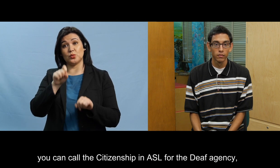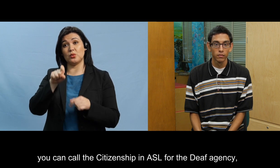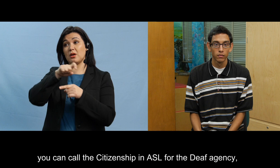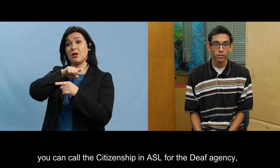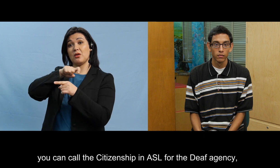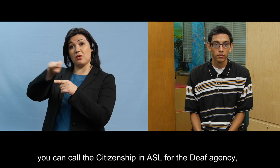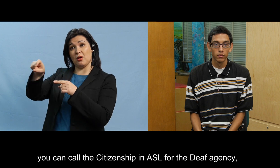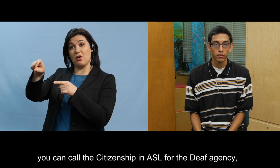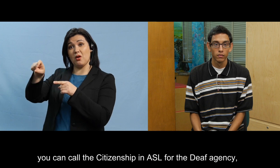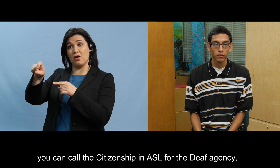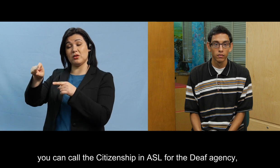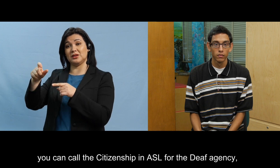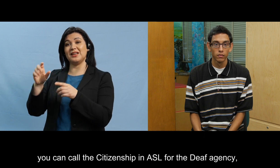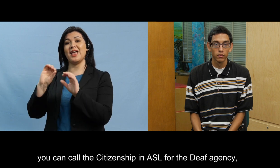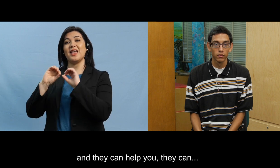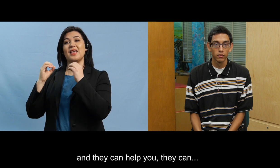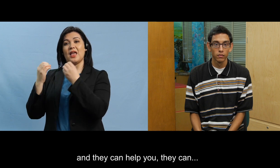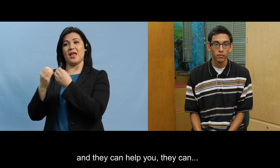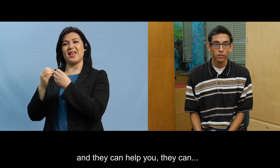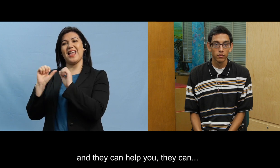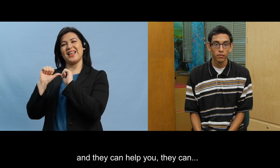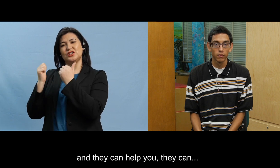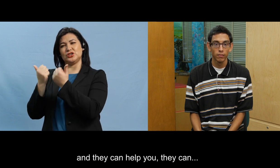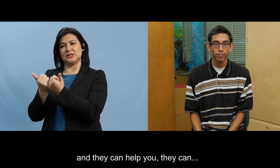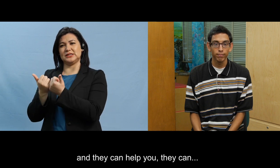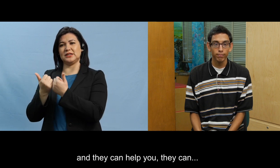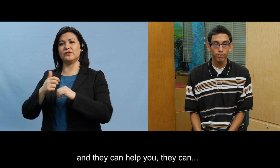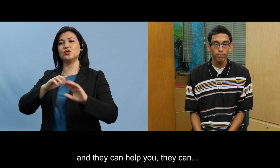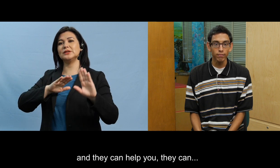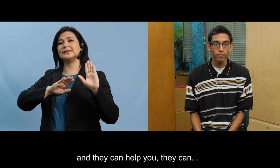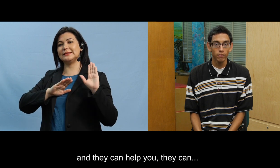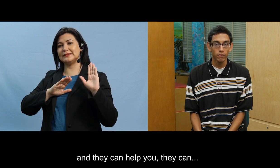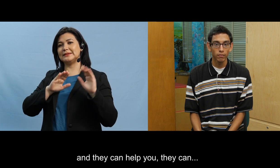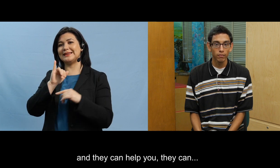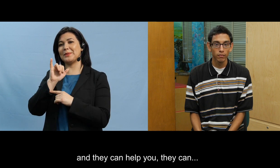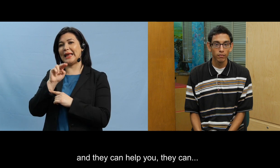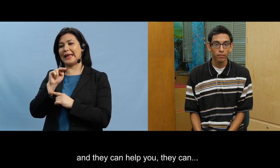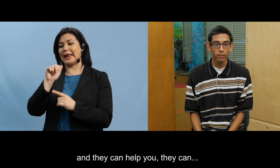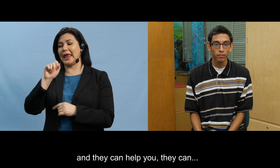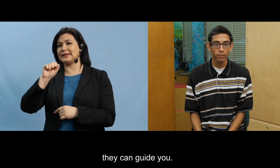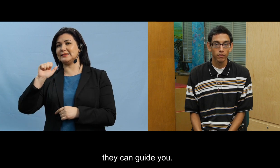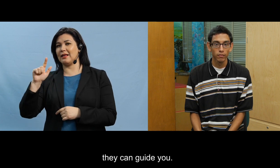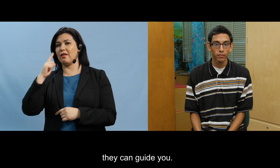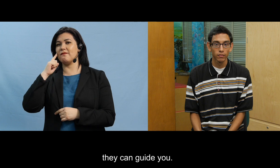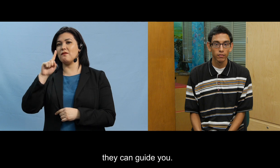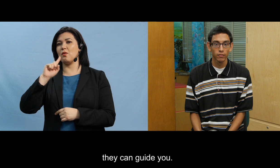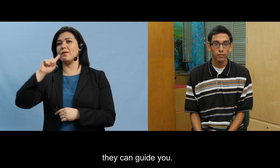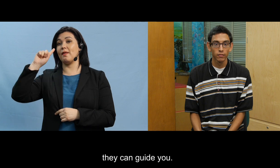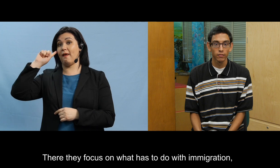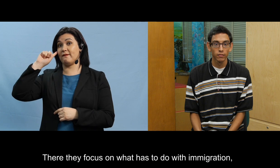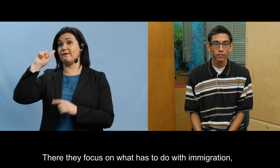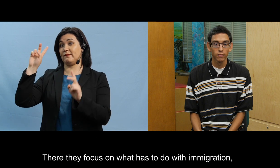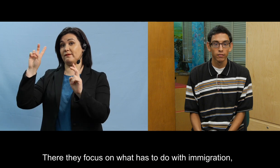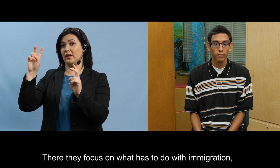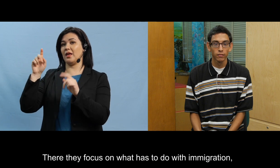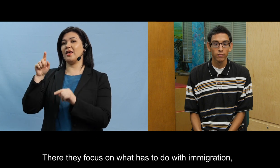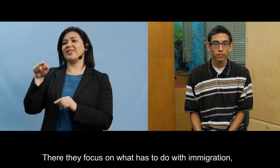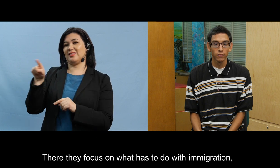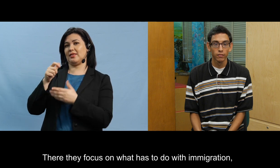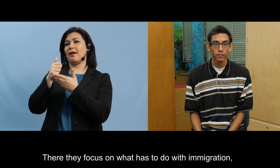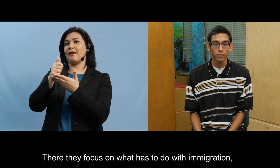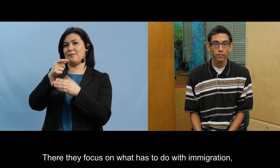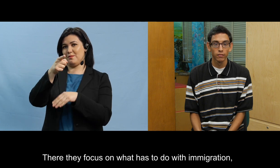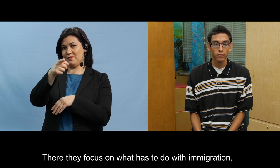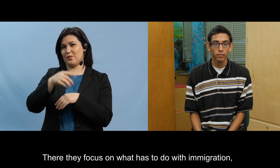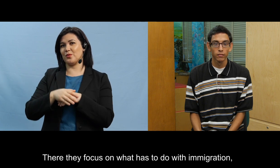agencia de citizenship in ASL for the Deaf y ellos te pueden ayudar te puedan te pueden guiar y allí se